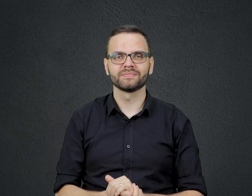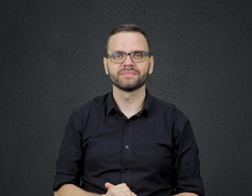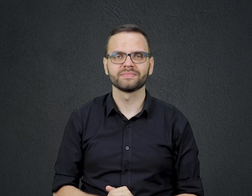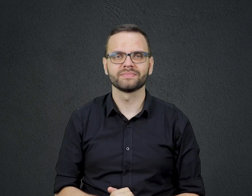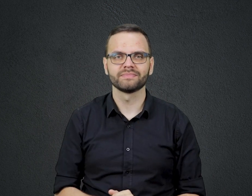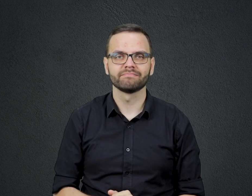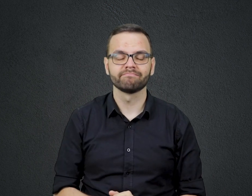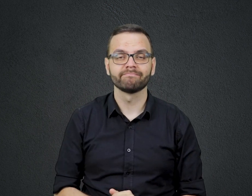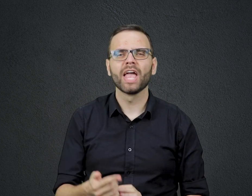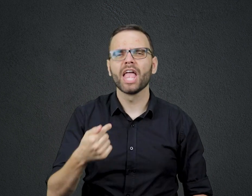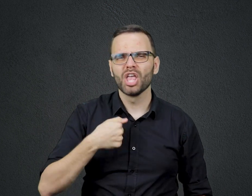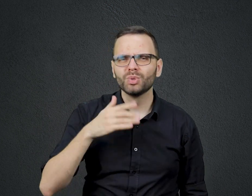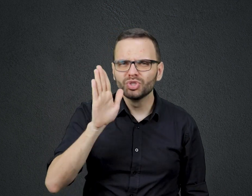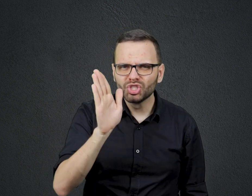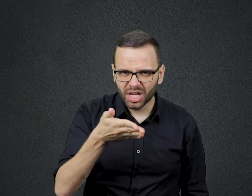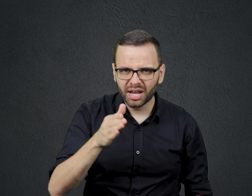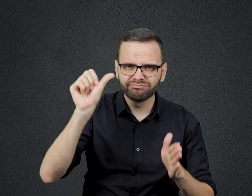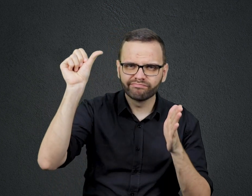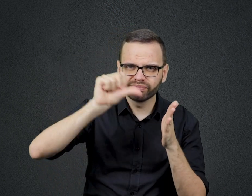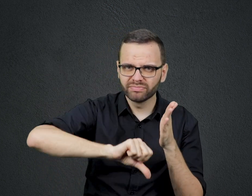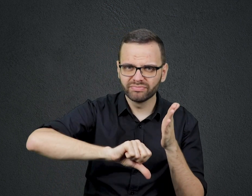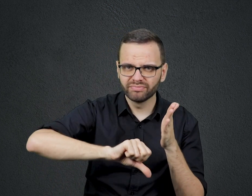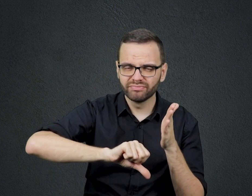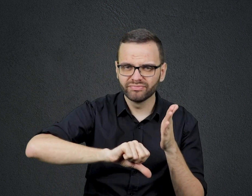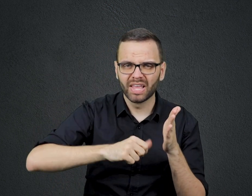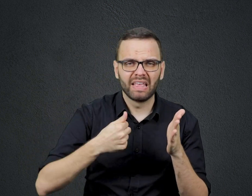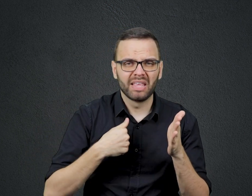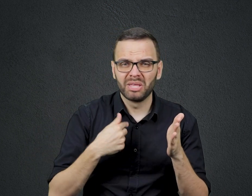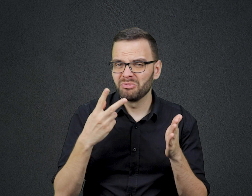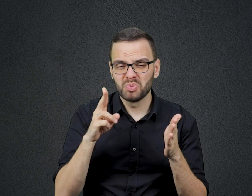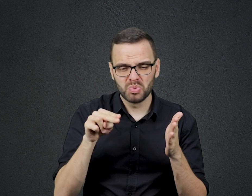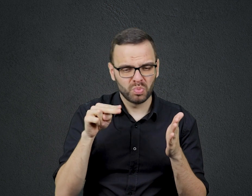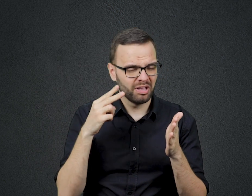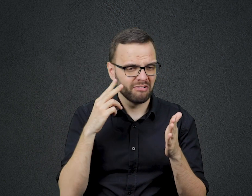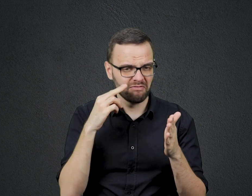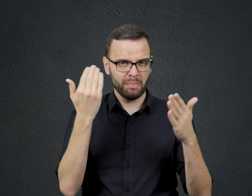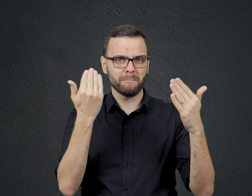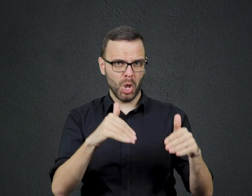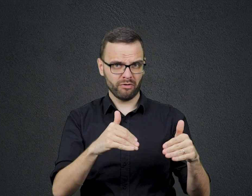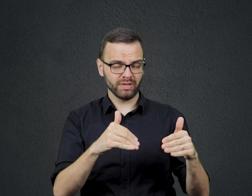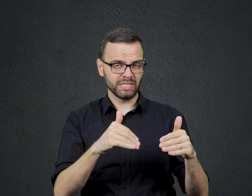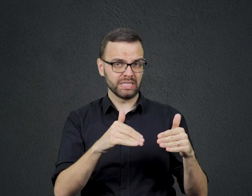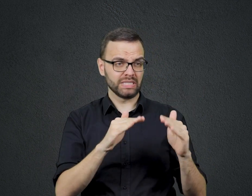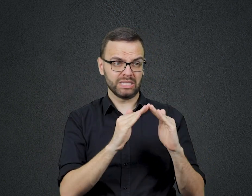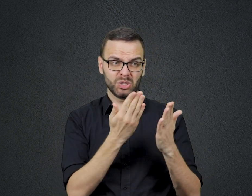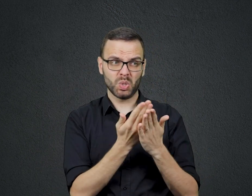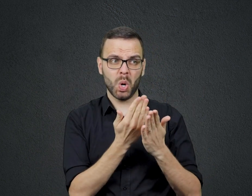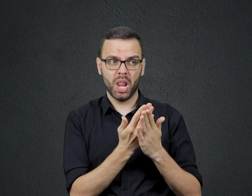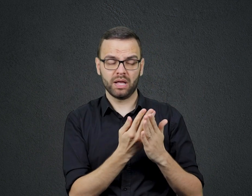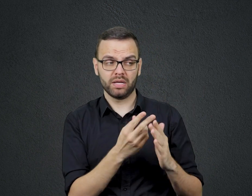Fui reprovado uma vez Nunca havia ficado para a recuperação Um professor me perseguia por minha fé Por ser